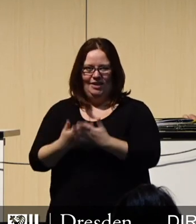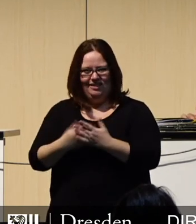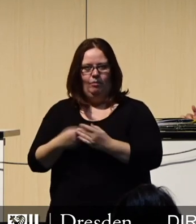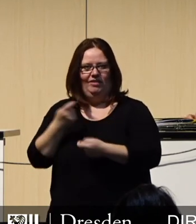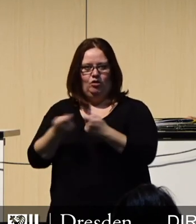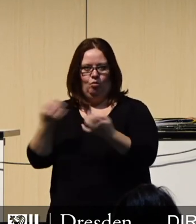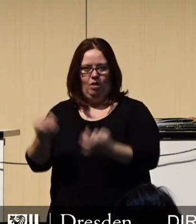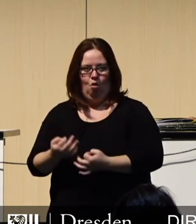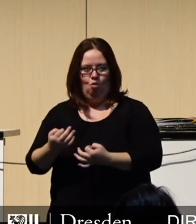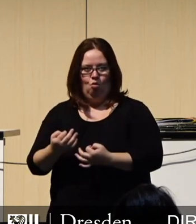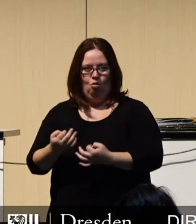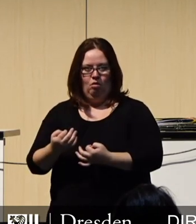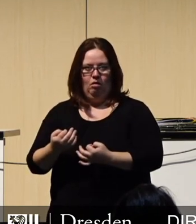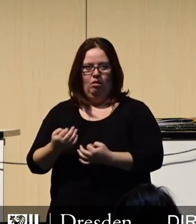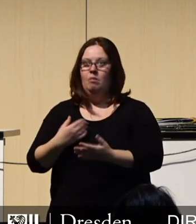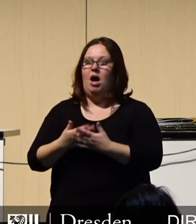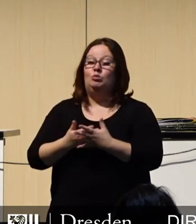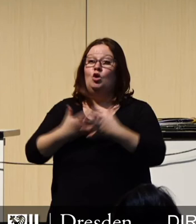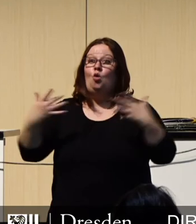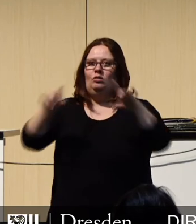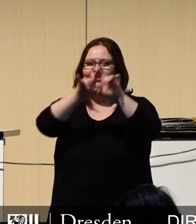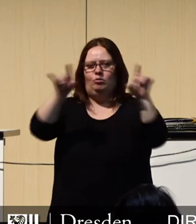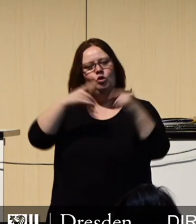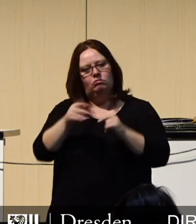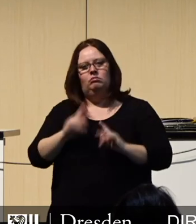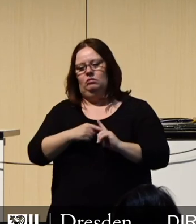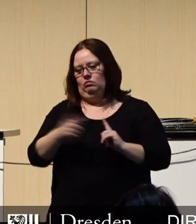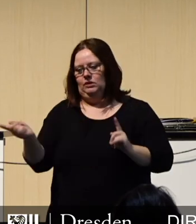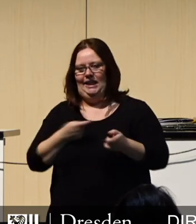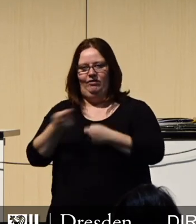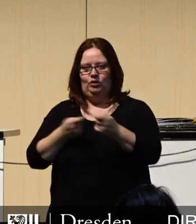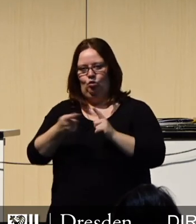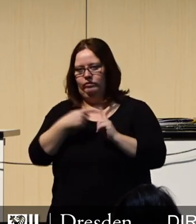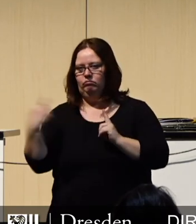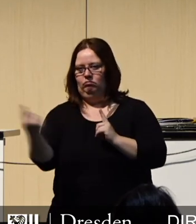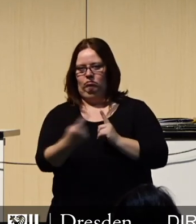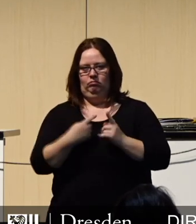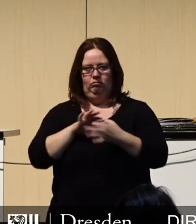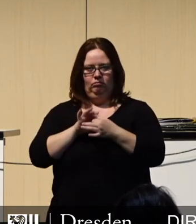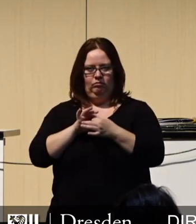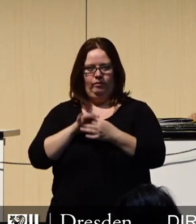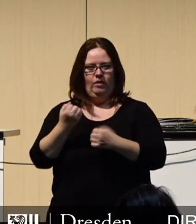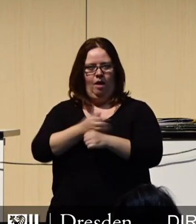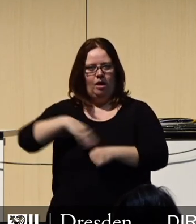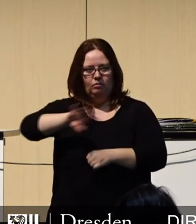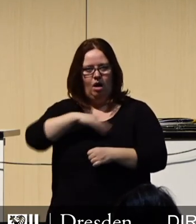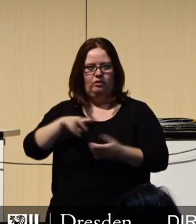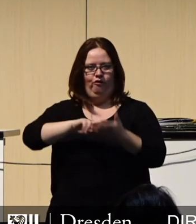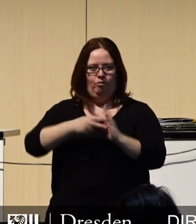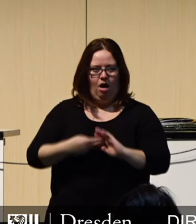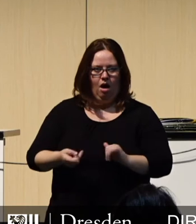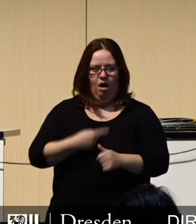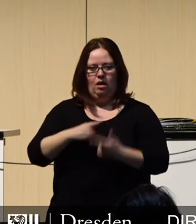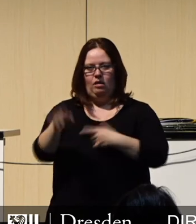damit meine ich nicht irgendwelche Großkonzerne. Diese Investitionen erhalten die Arbeitsplätze von Planern,